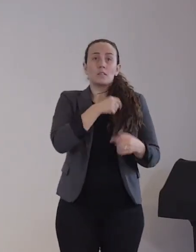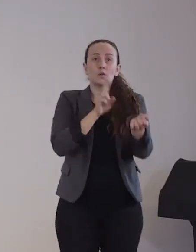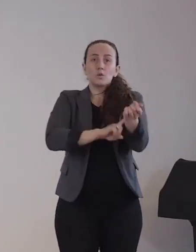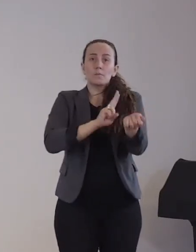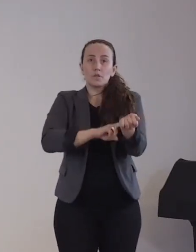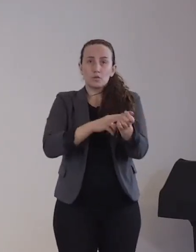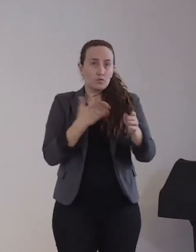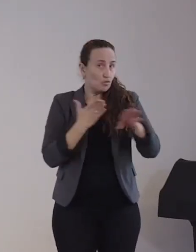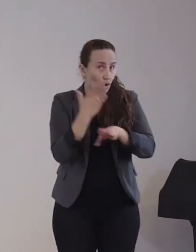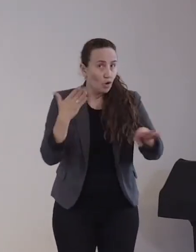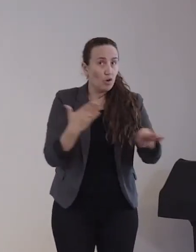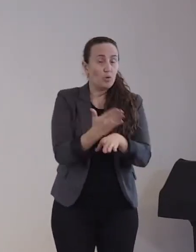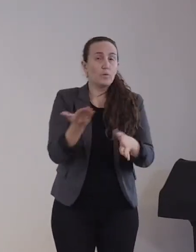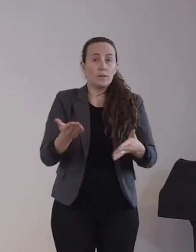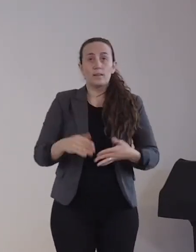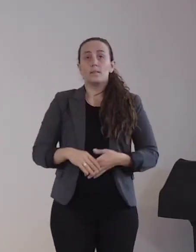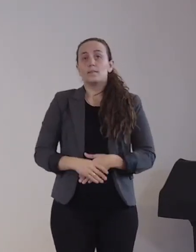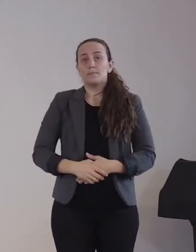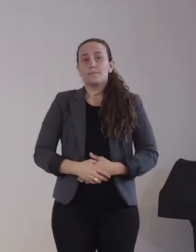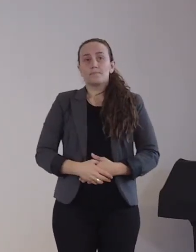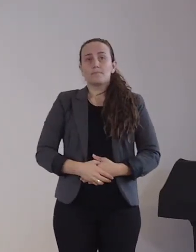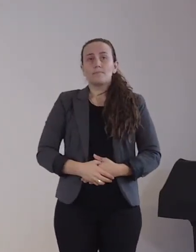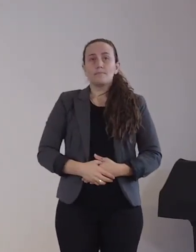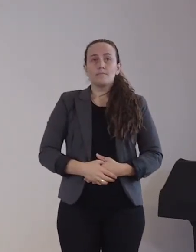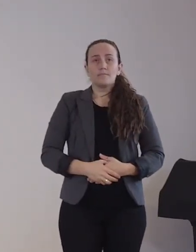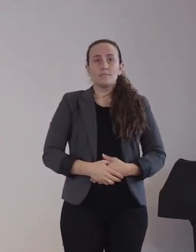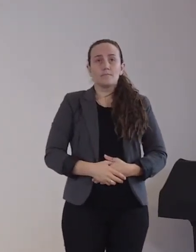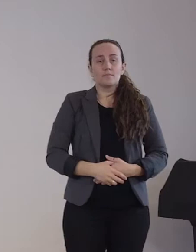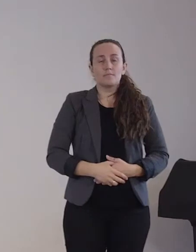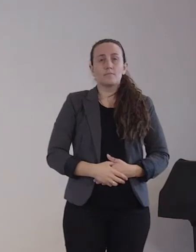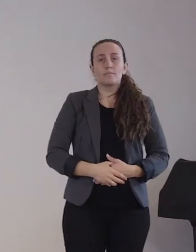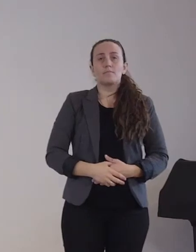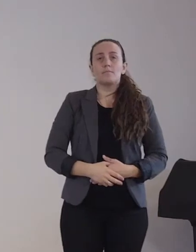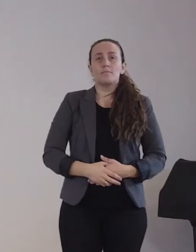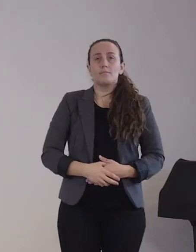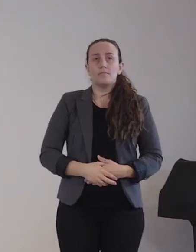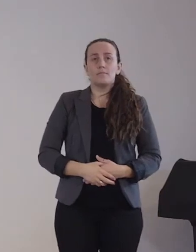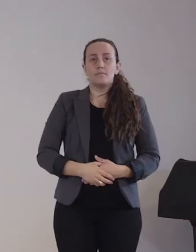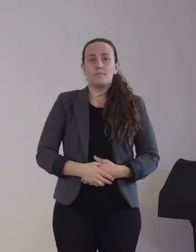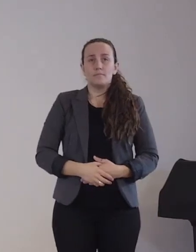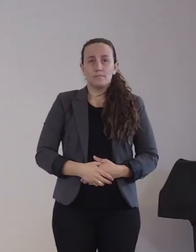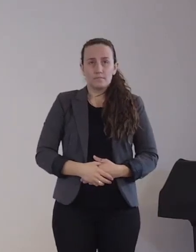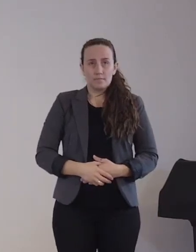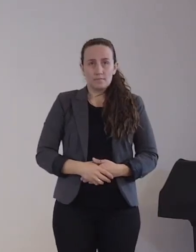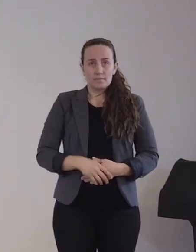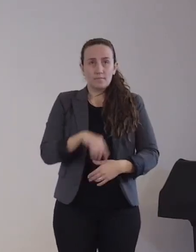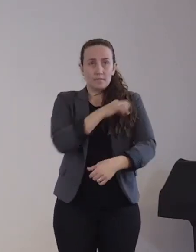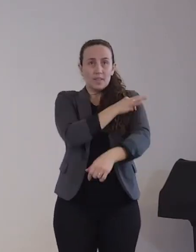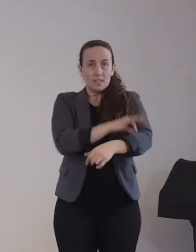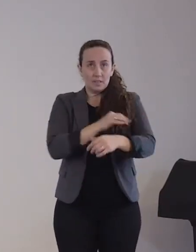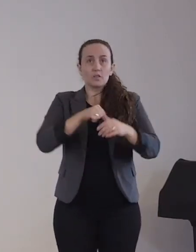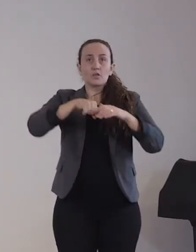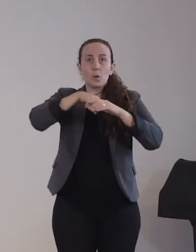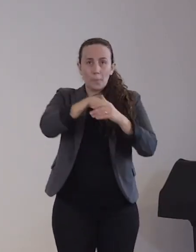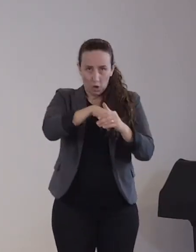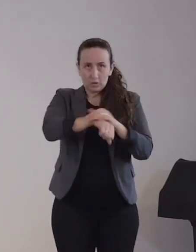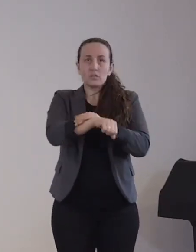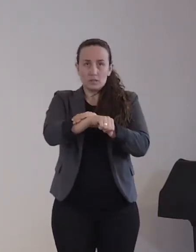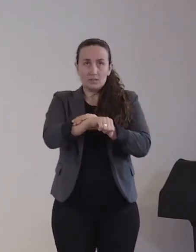und auch Auftreten von Thrombosen und Lungenentzündungen. Bei schweren Verläufen